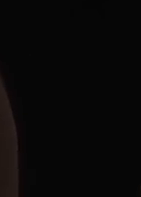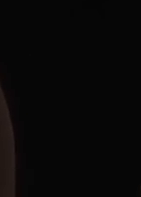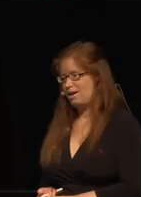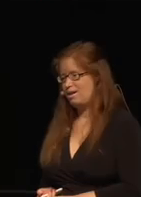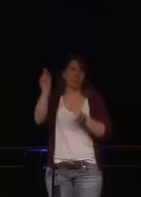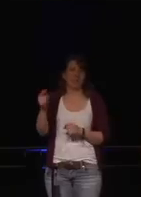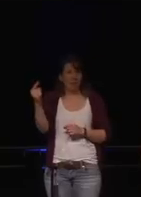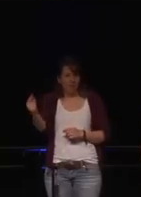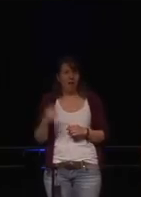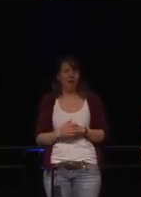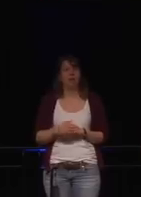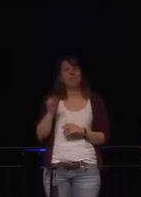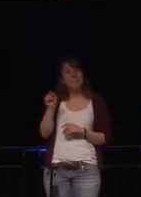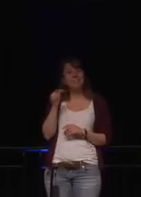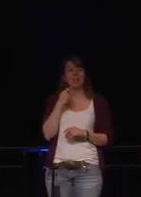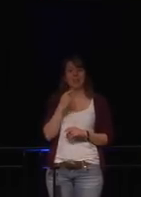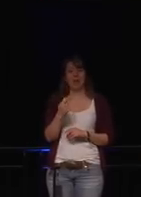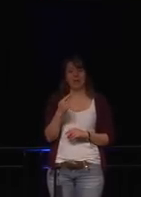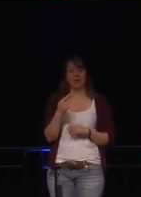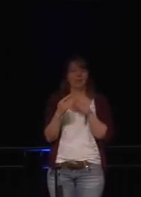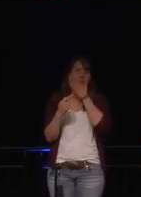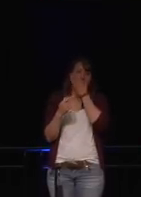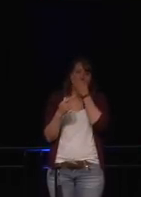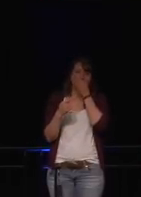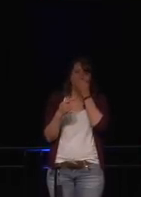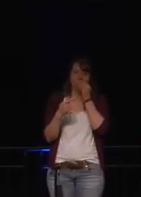Der hat gesagt,